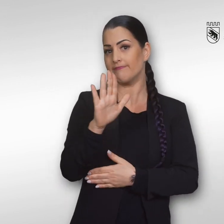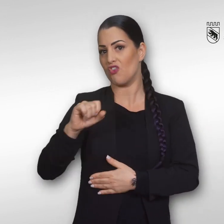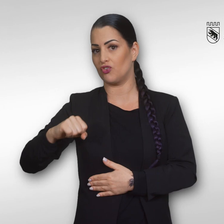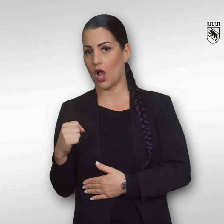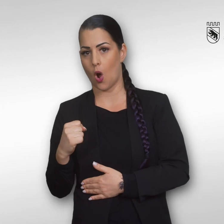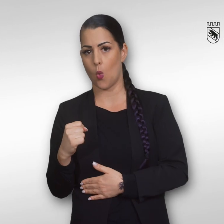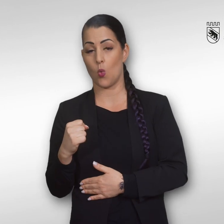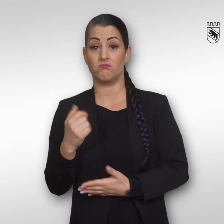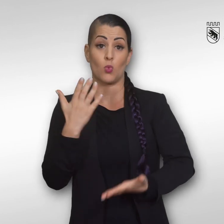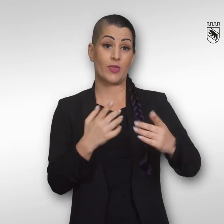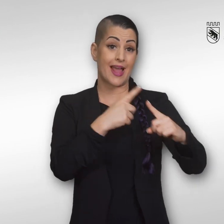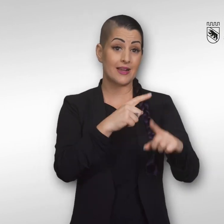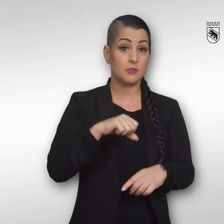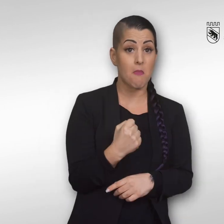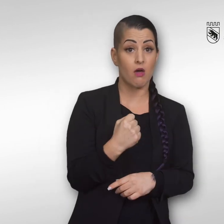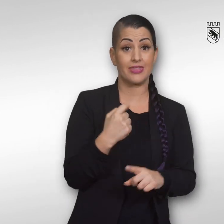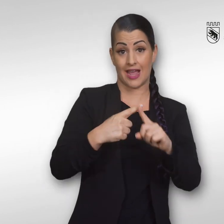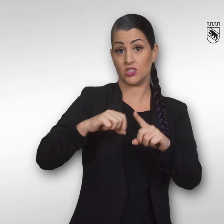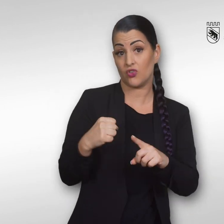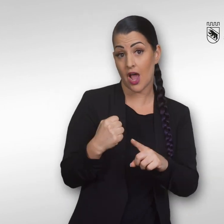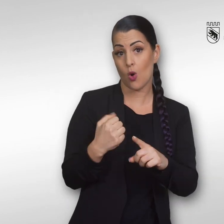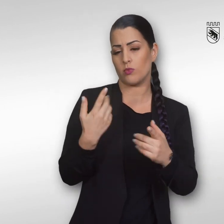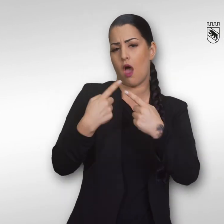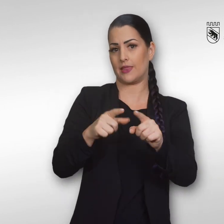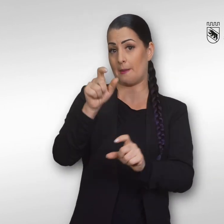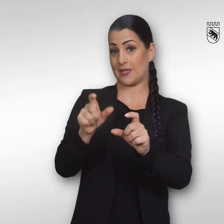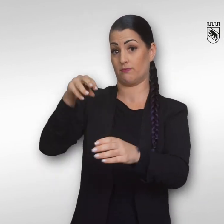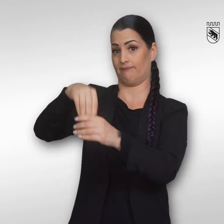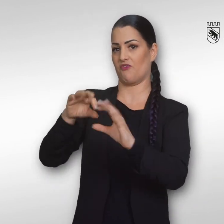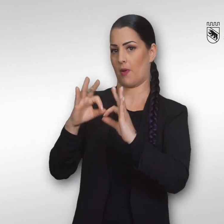vom Ex-Partner oder der Ex-Partnerin oder von einem anderen Familienmitglied.